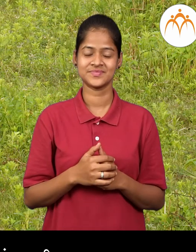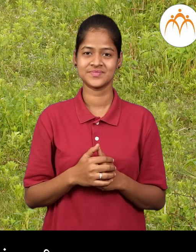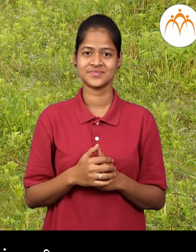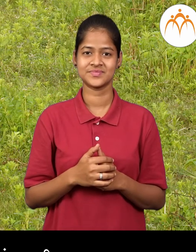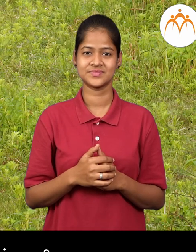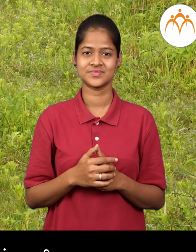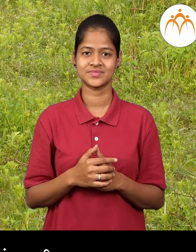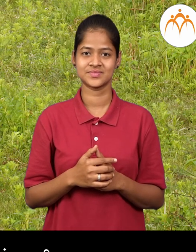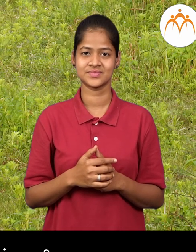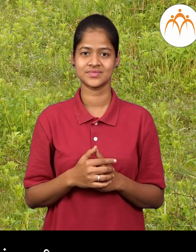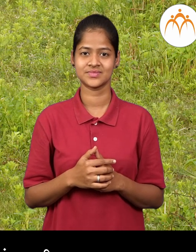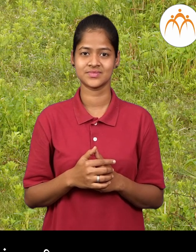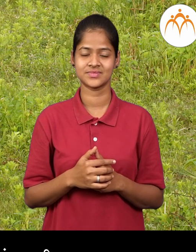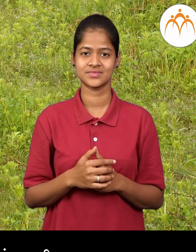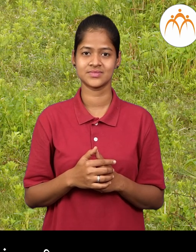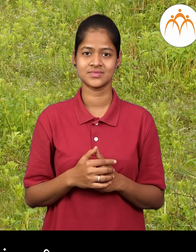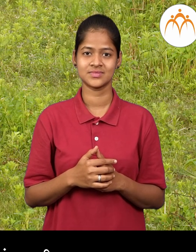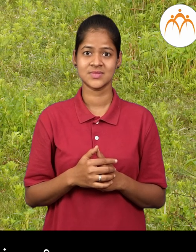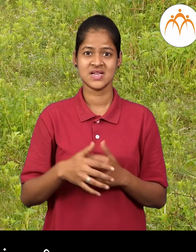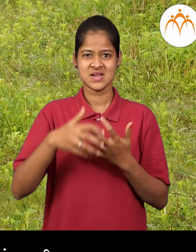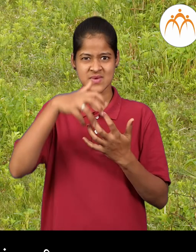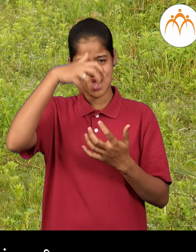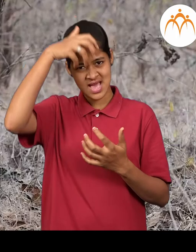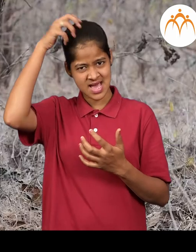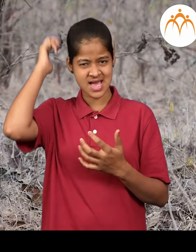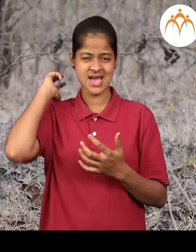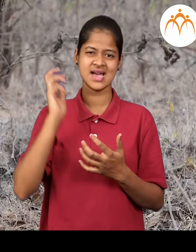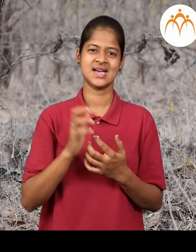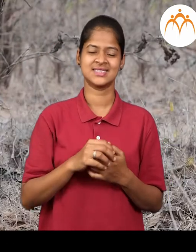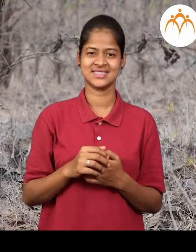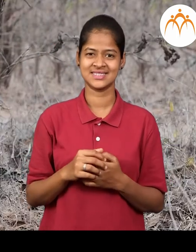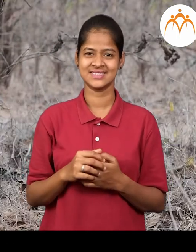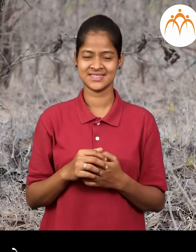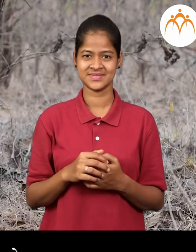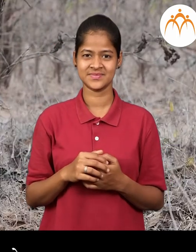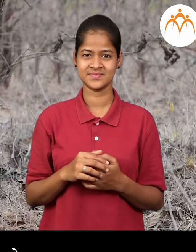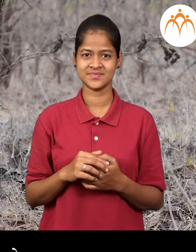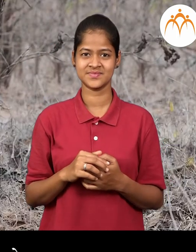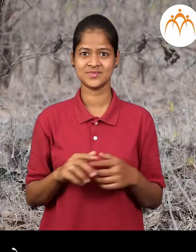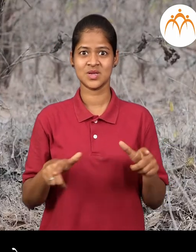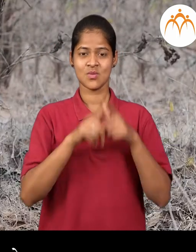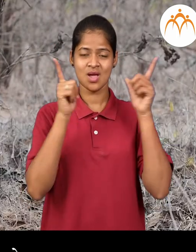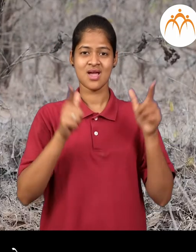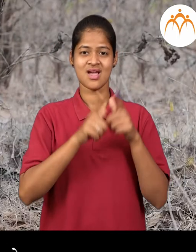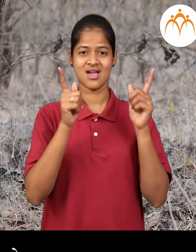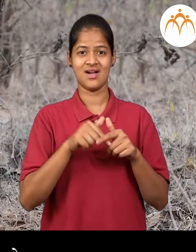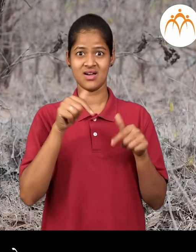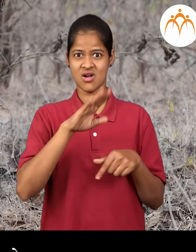फांद्यान सरखी असतात सिव्ह सिव्हाला